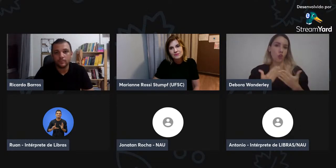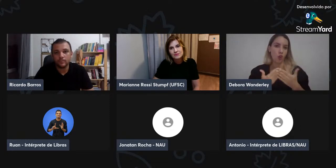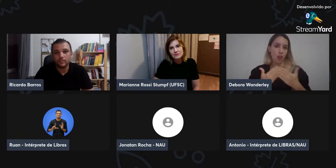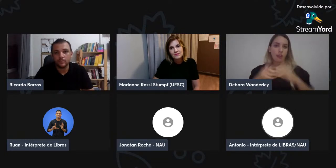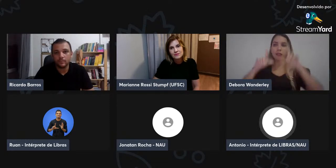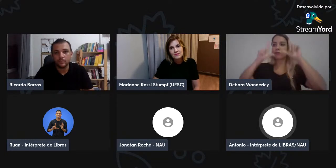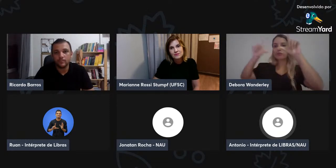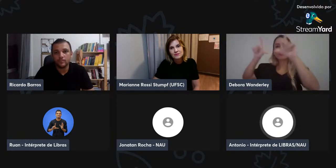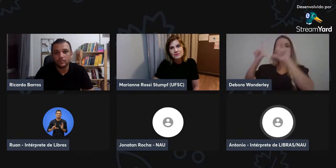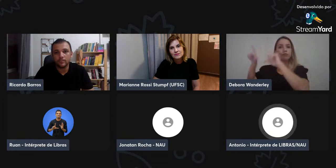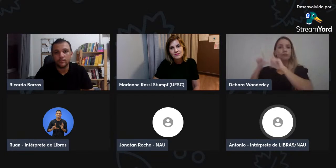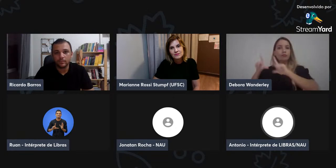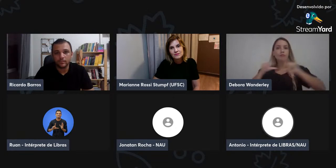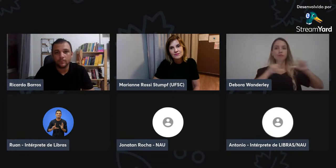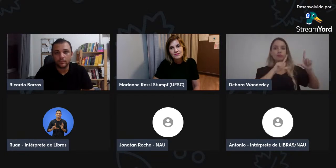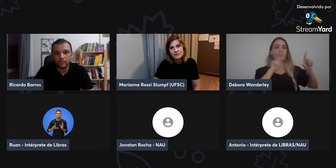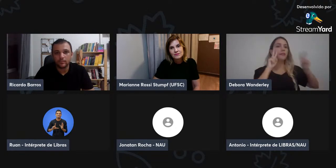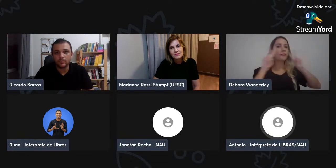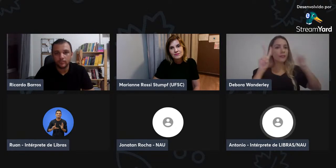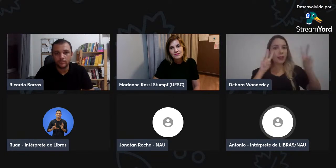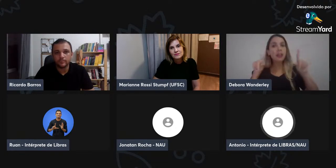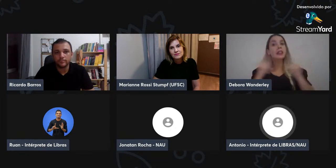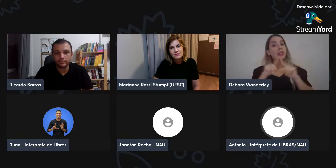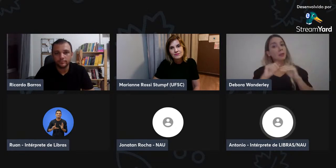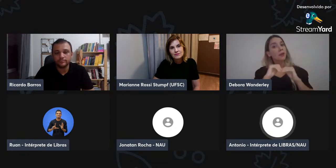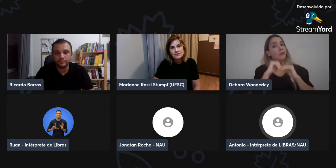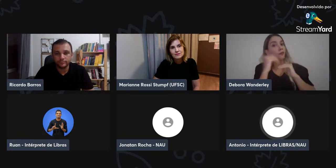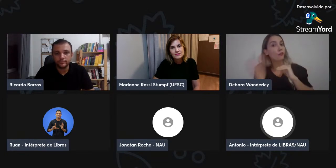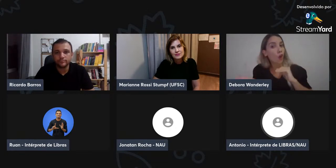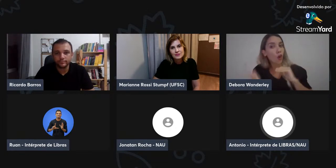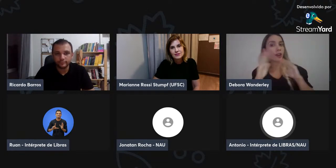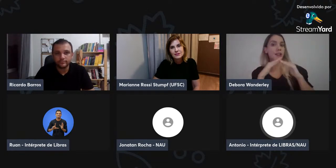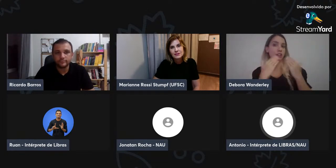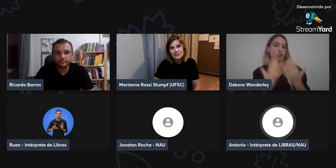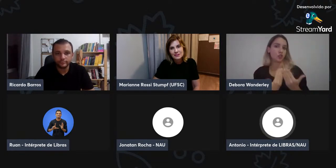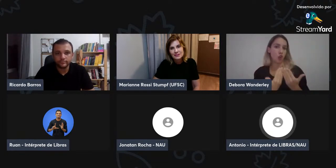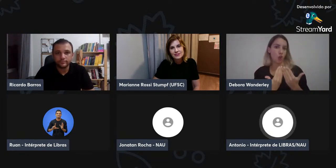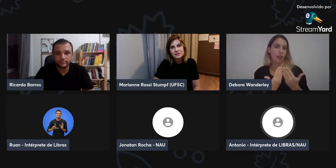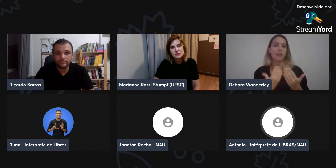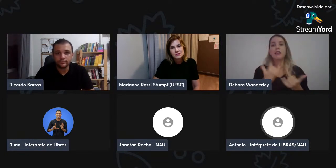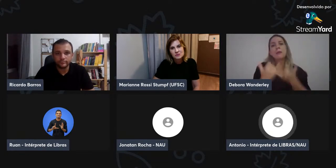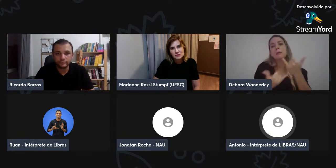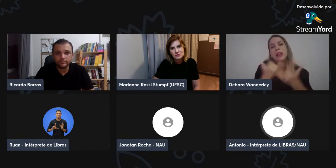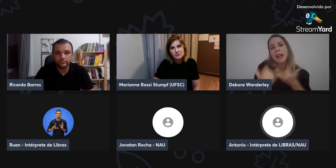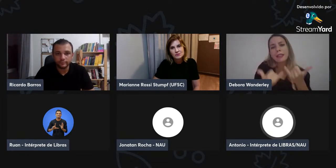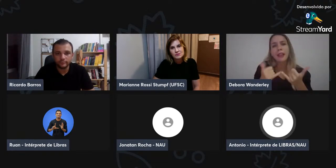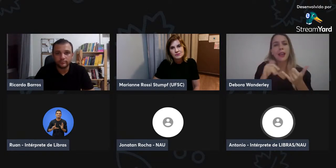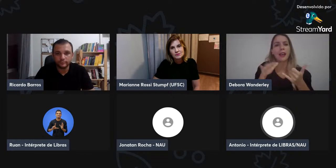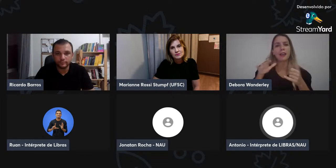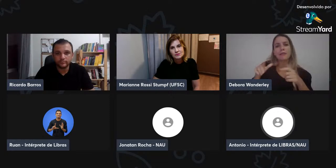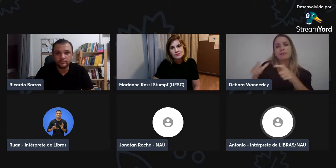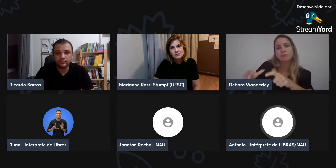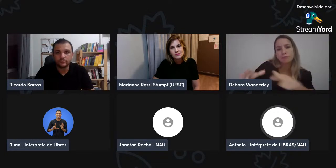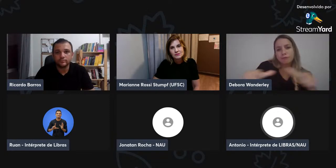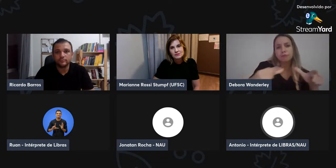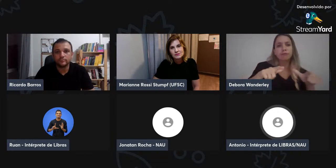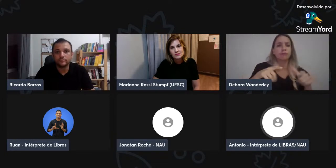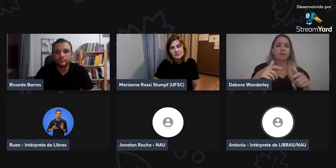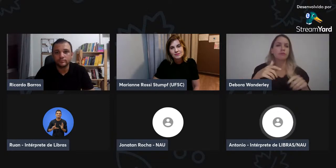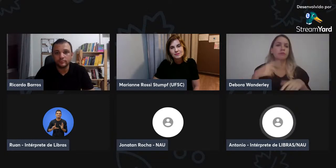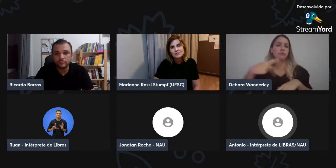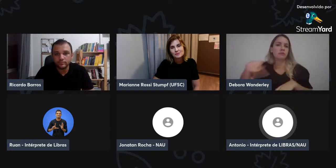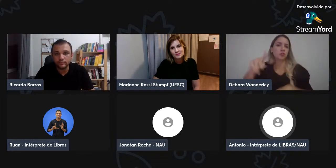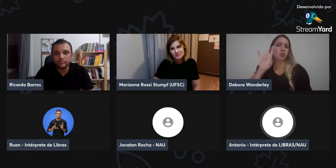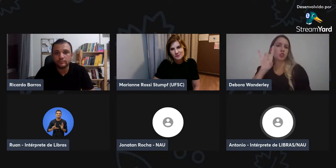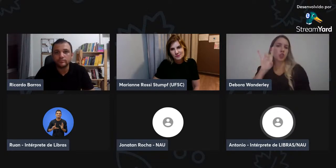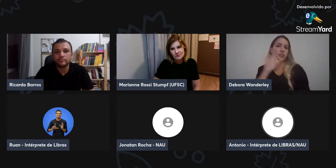dentro da escola nós temos os quadros que são visuais e fora também da escola também temos as